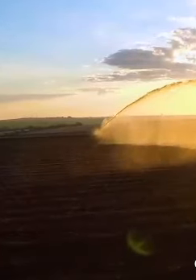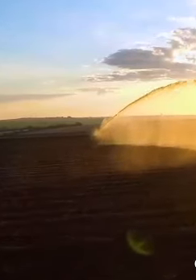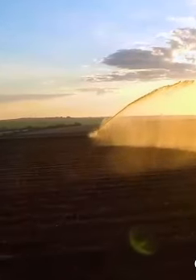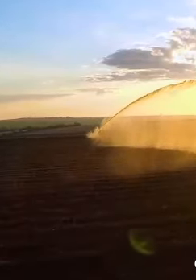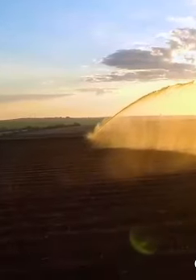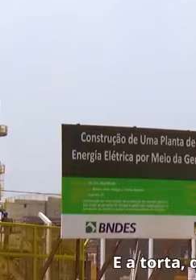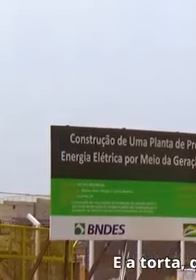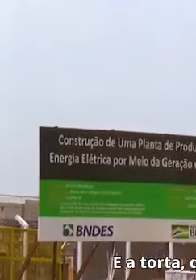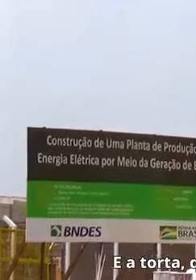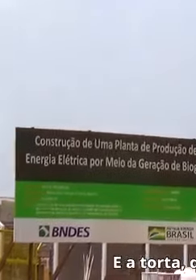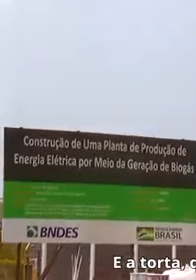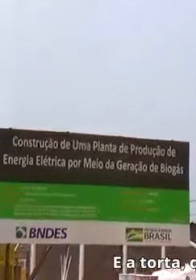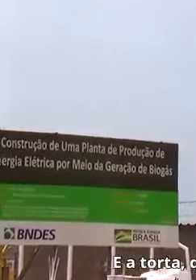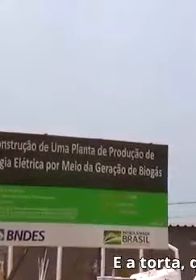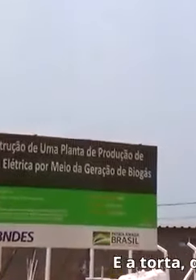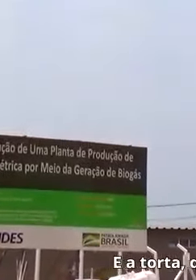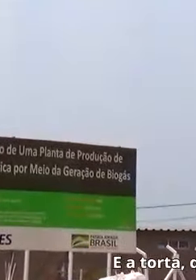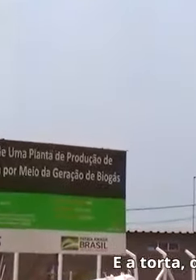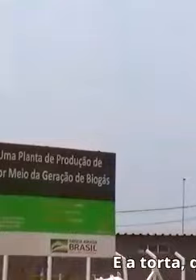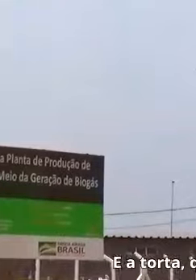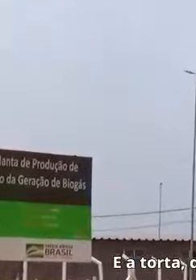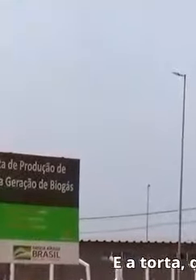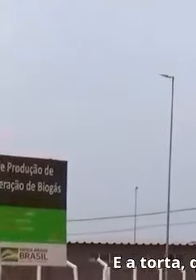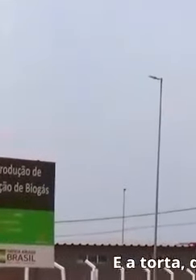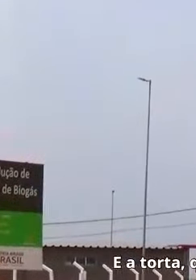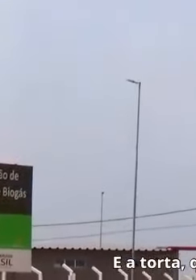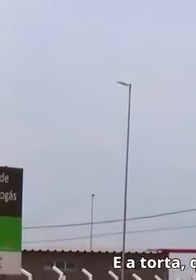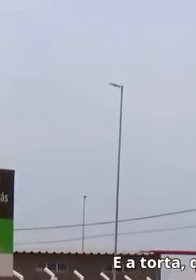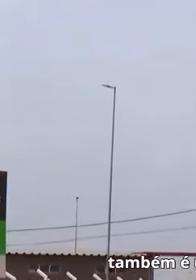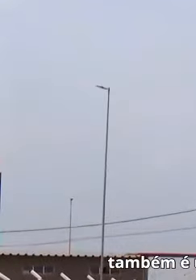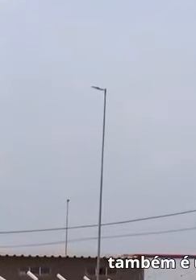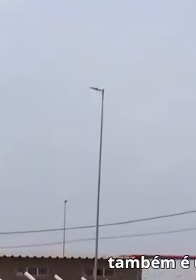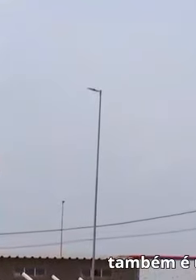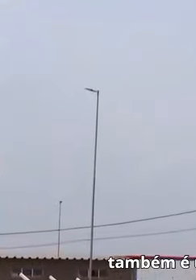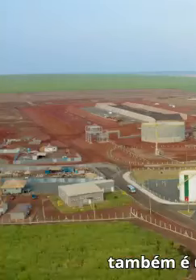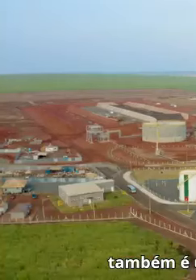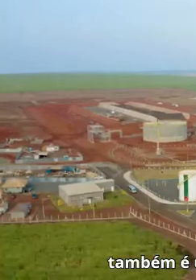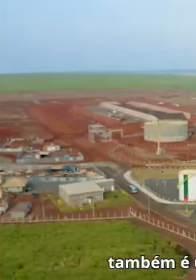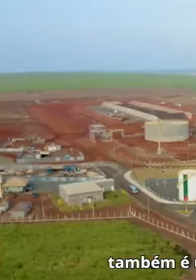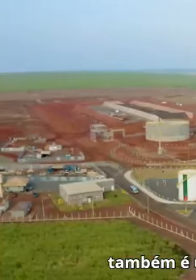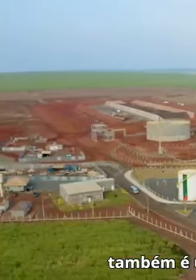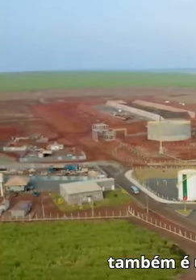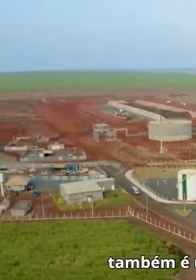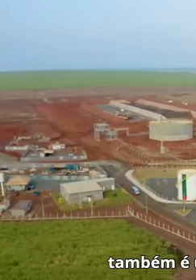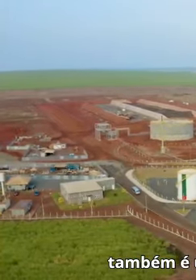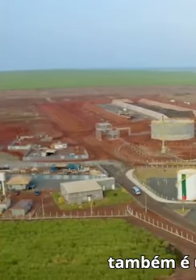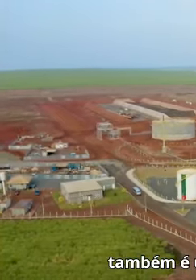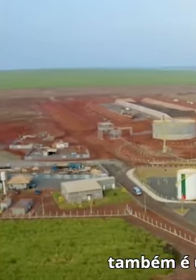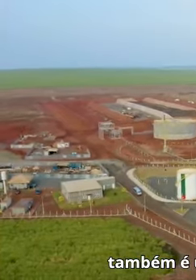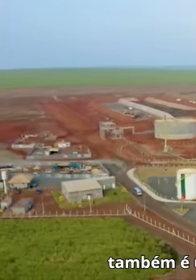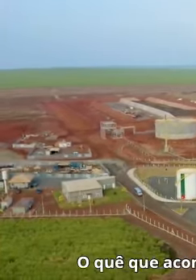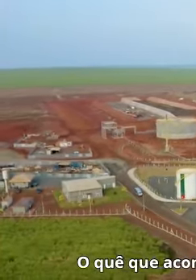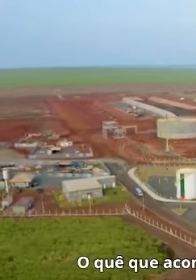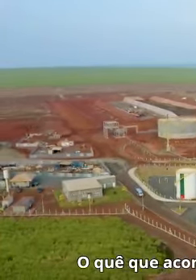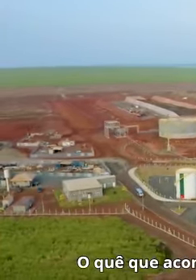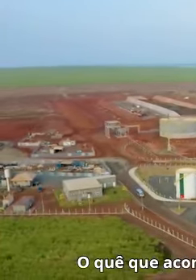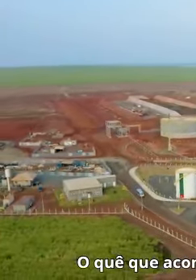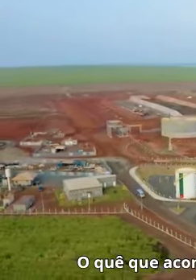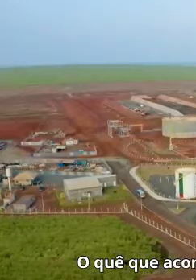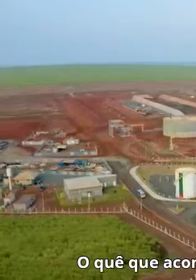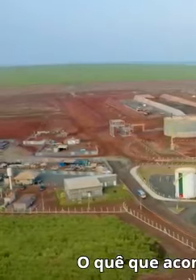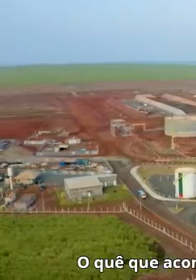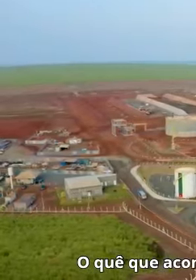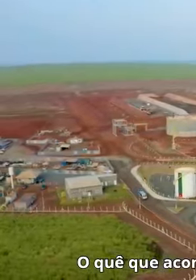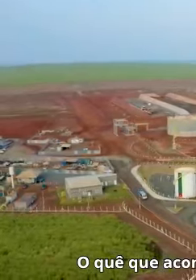vinhaça. E a torta, que é um resíduo do caldo, também é utilizada como fertilizante. O que